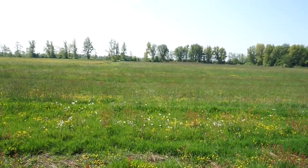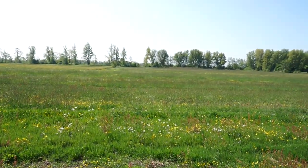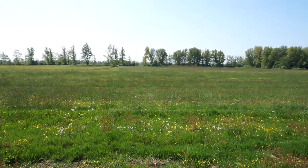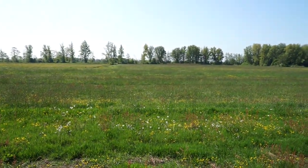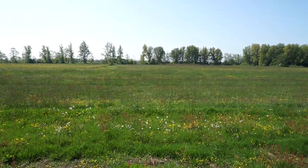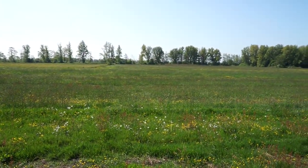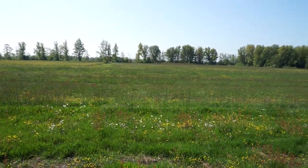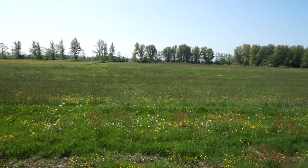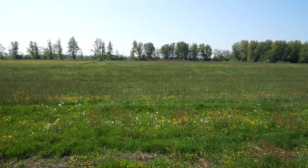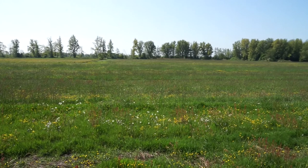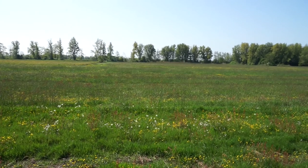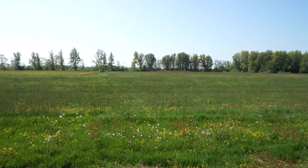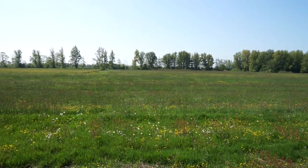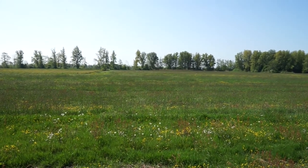Gaat de boer hier geen gras maaien?